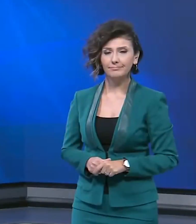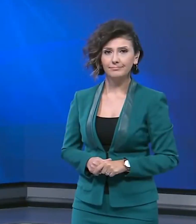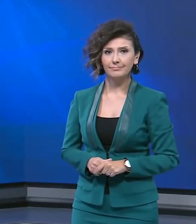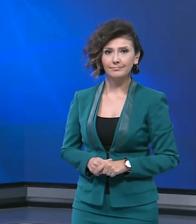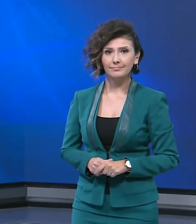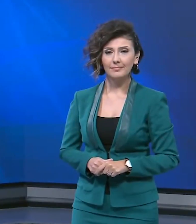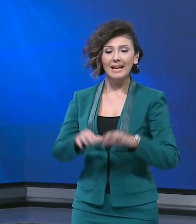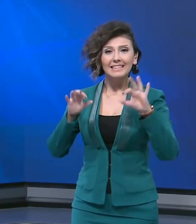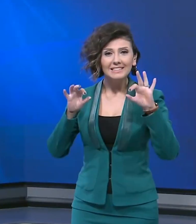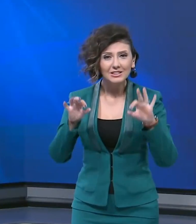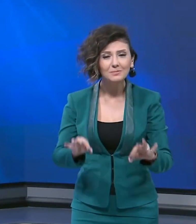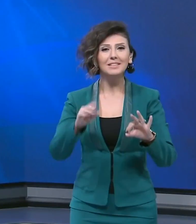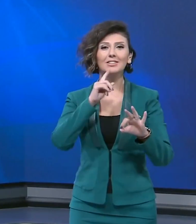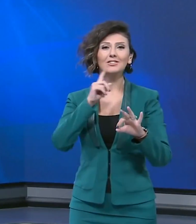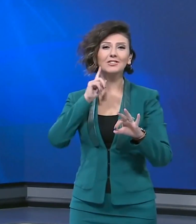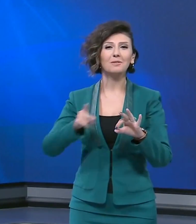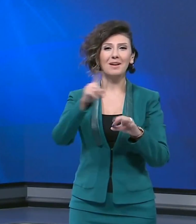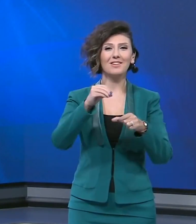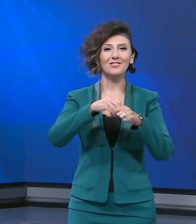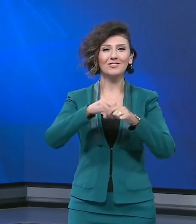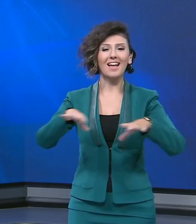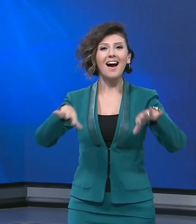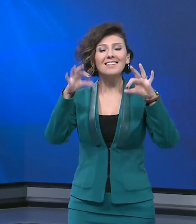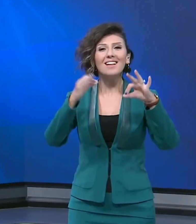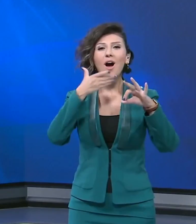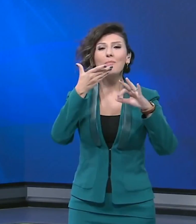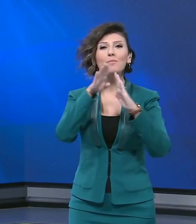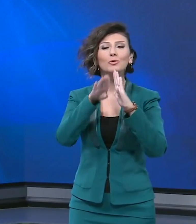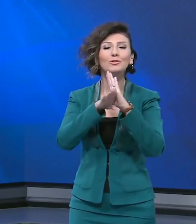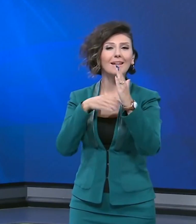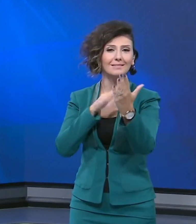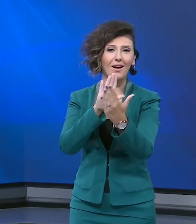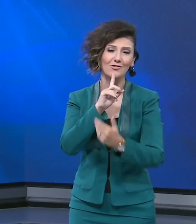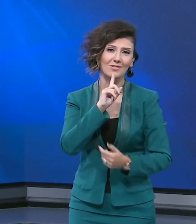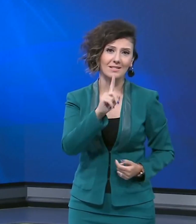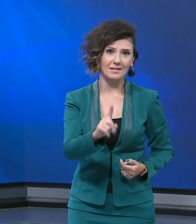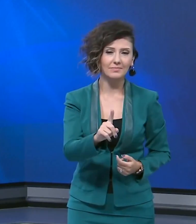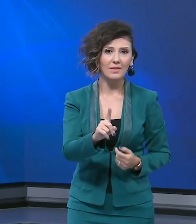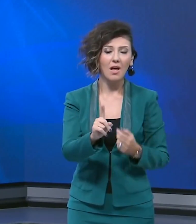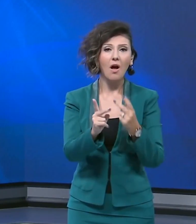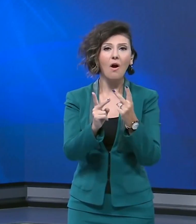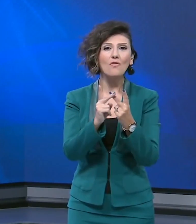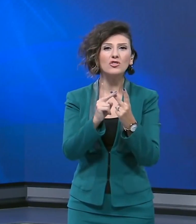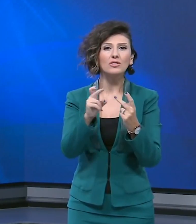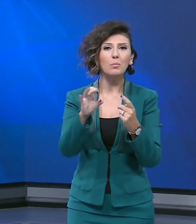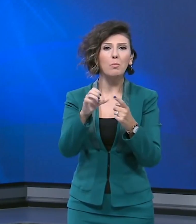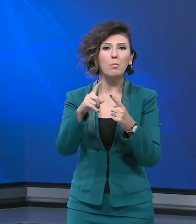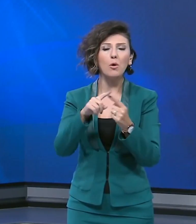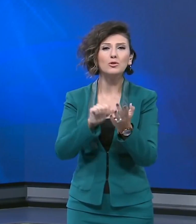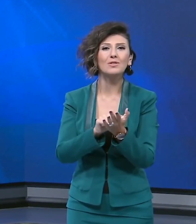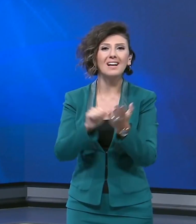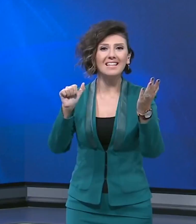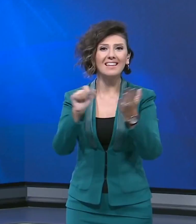Ve ara vermeden işitme engelliler için hazırladığımız haber bülteniyle tekrar karşınızdayız. Washington Post